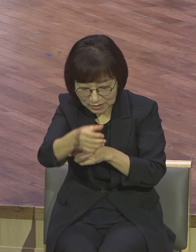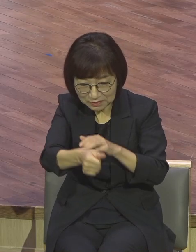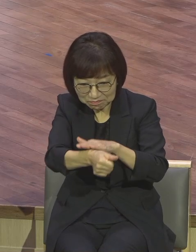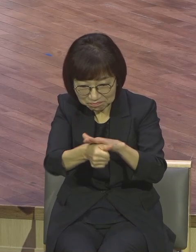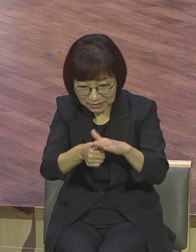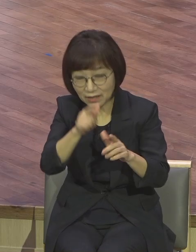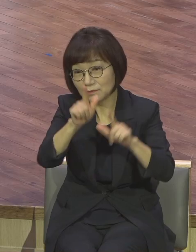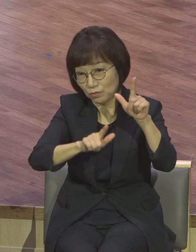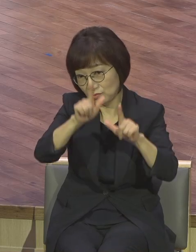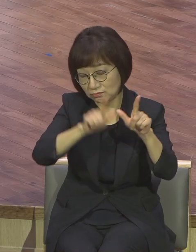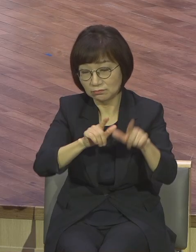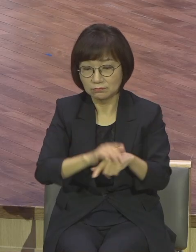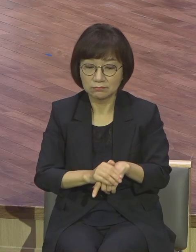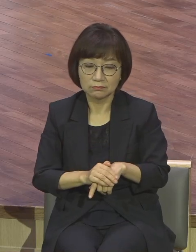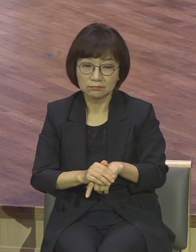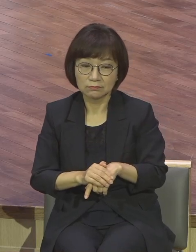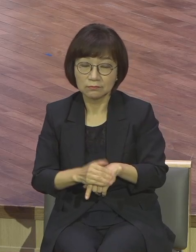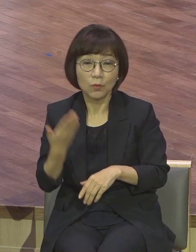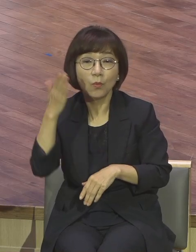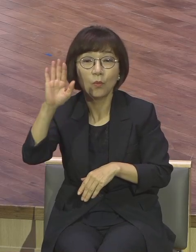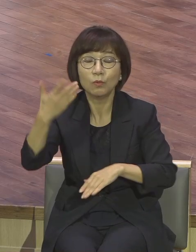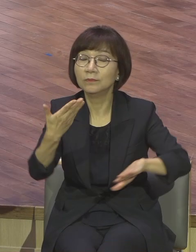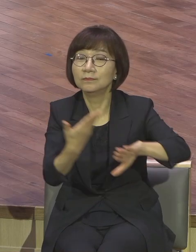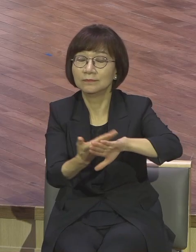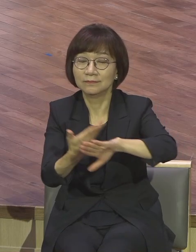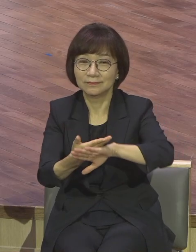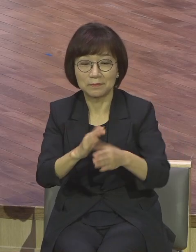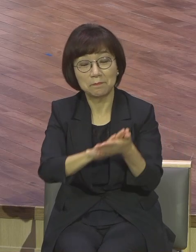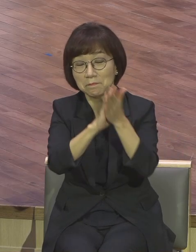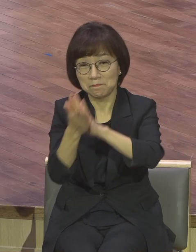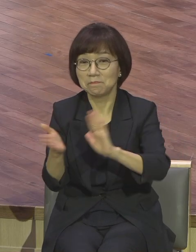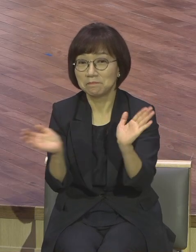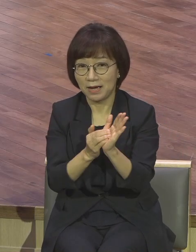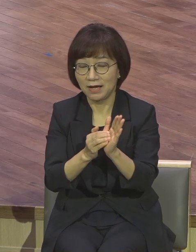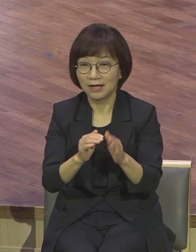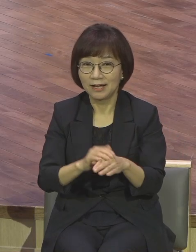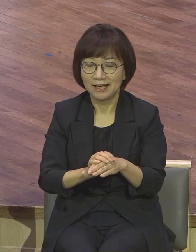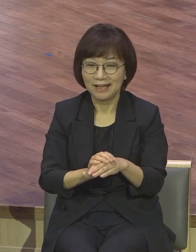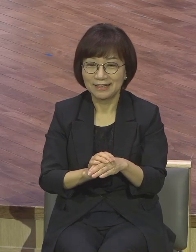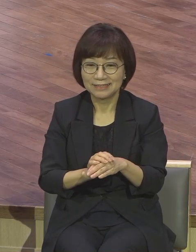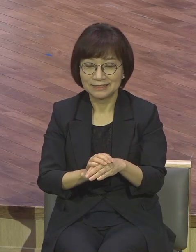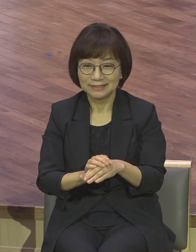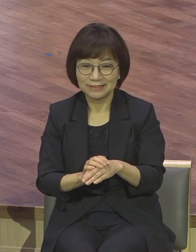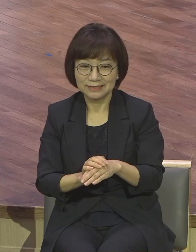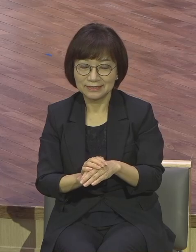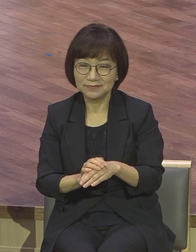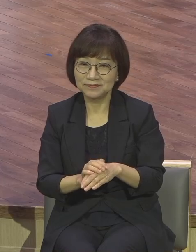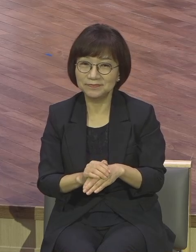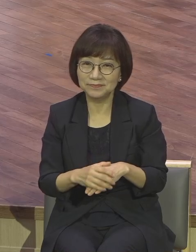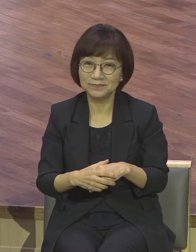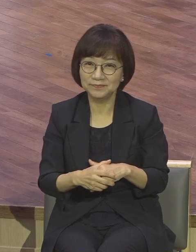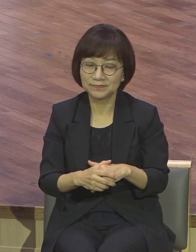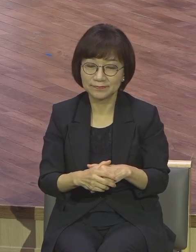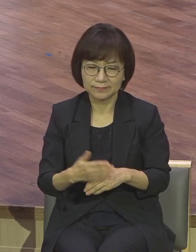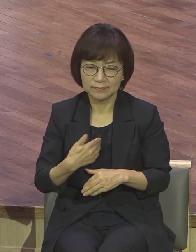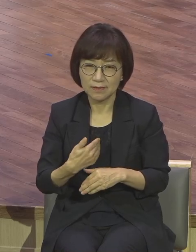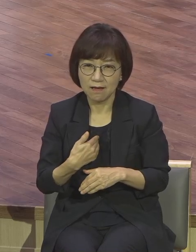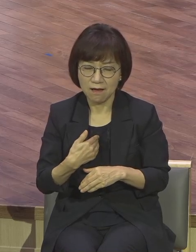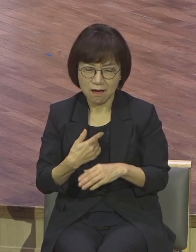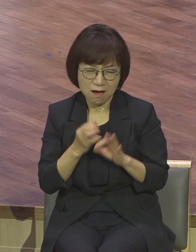그런 모습이었는데 요즘은 달라졌어요 자신이 그렇게 최선을 다했는데 게임이 졌다